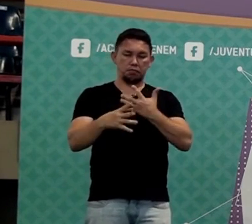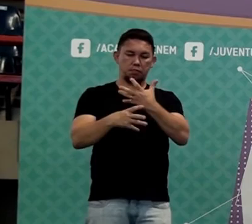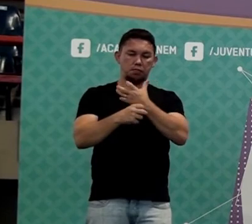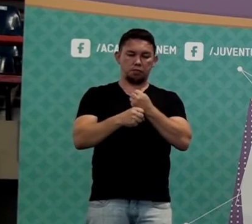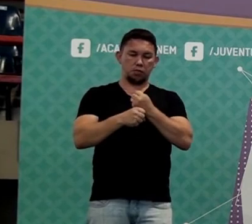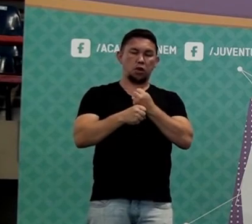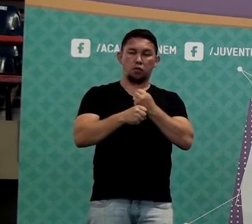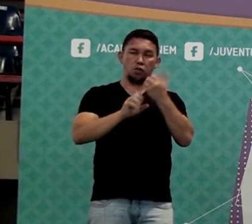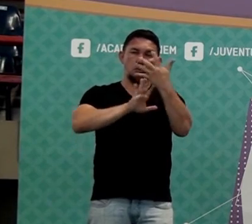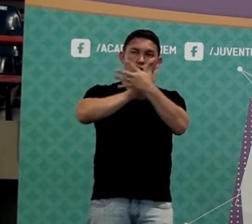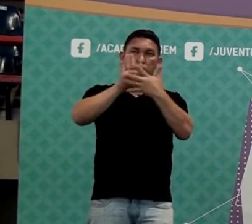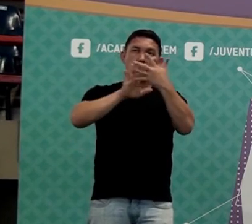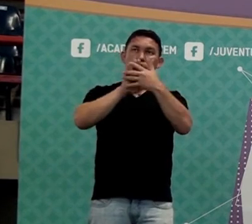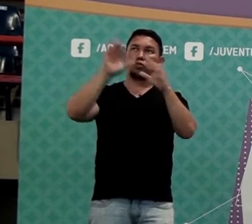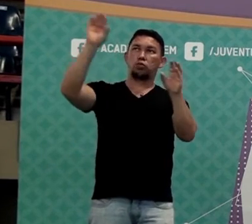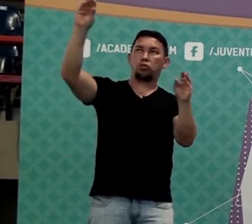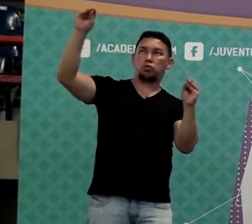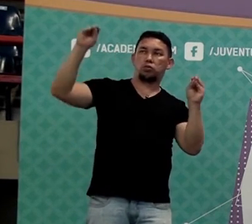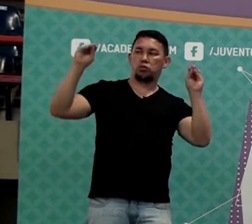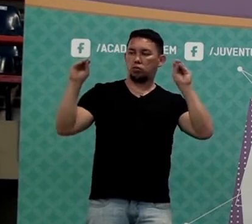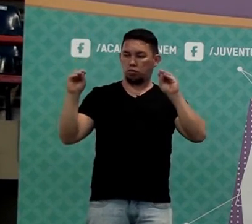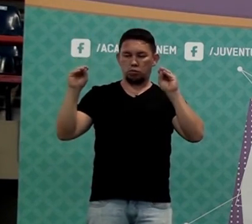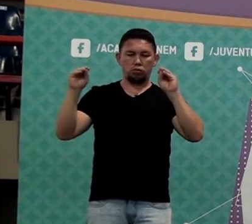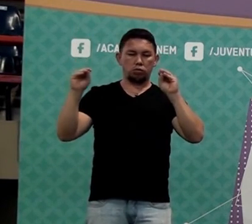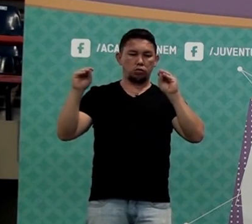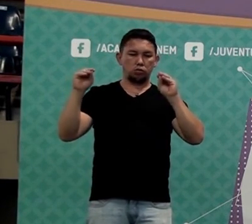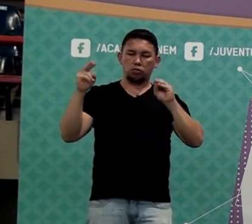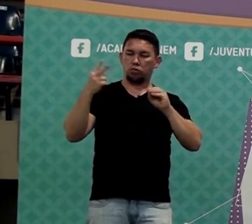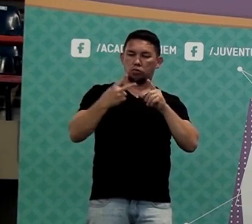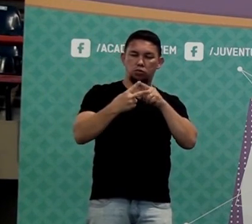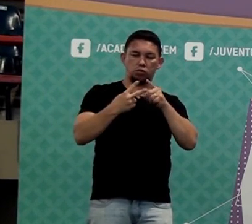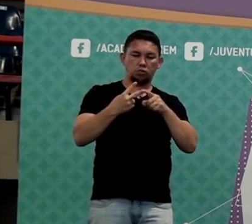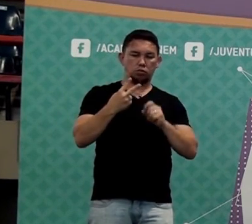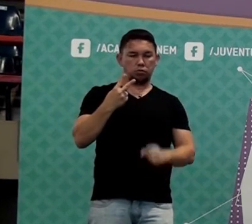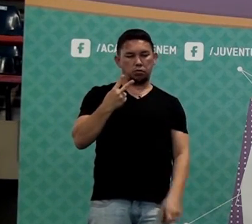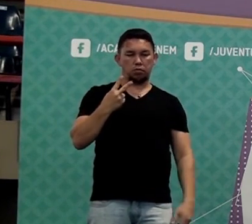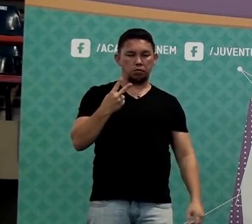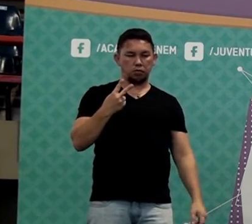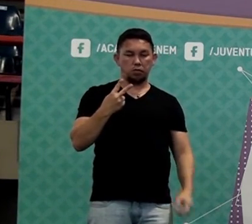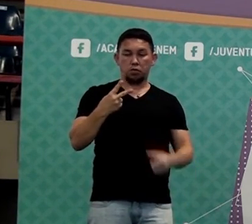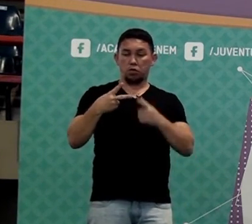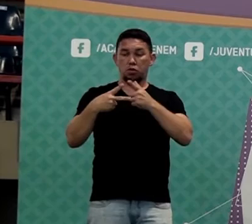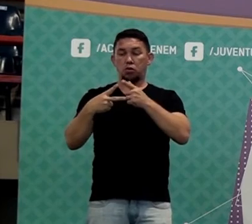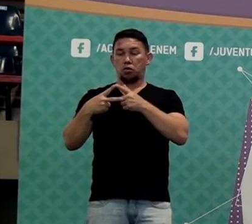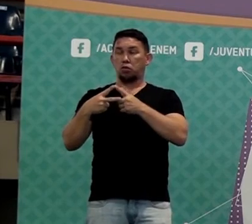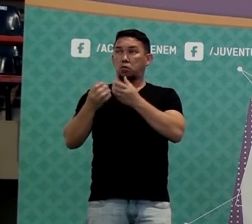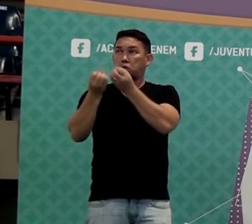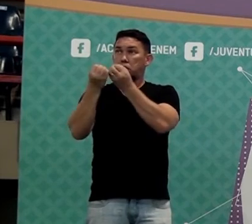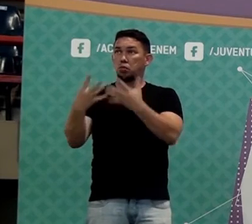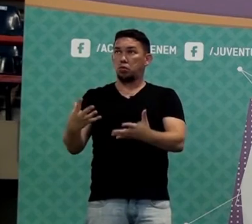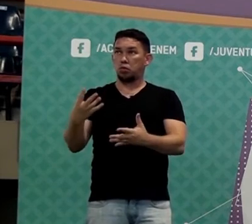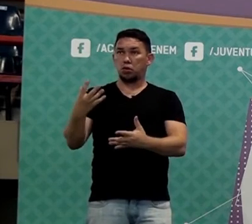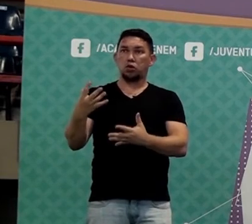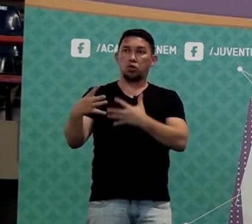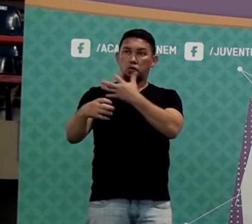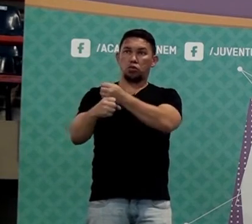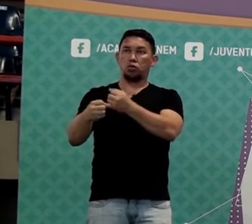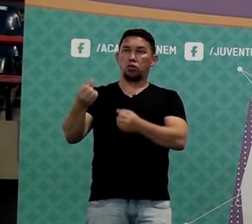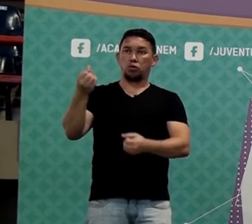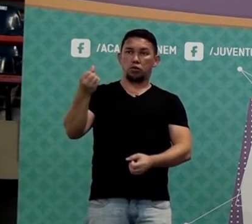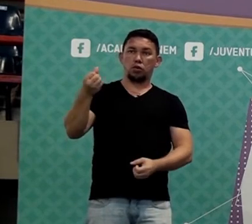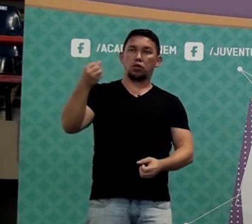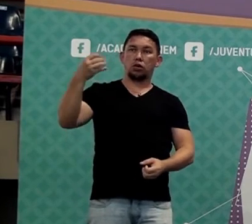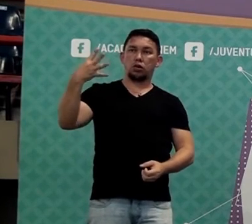que buscar no texto. Eu tenho que saber no texto duas coisas. Qual é o total que eu perco no processamento